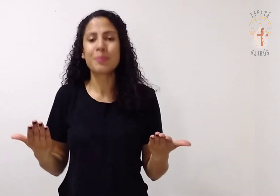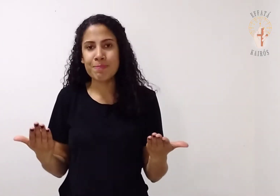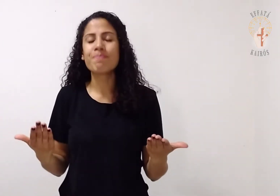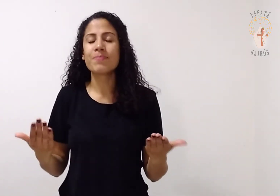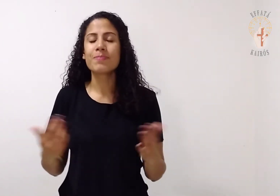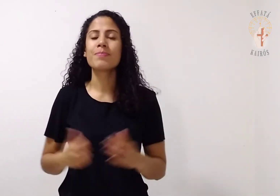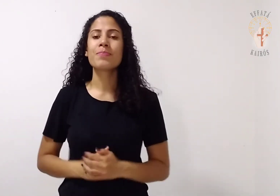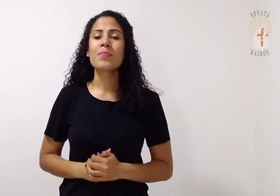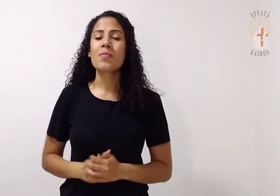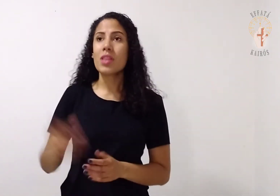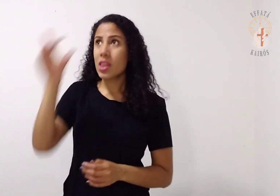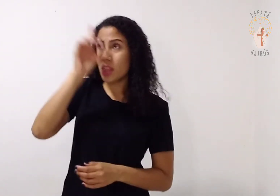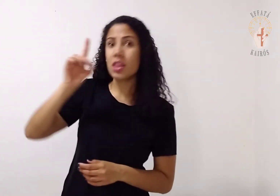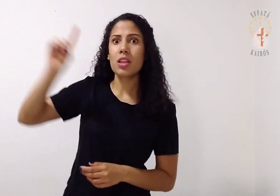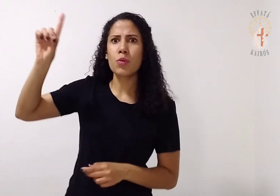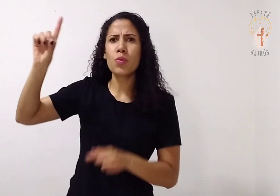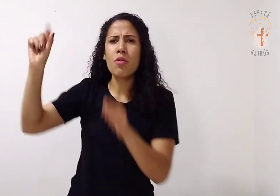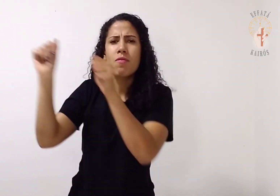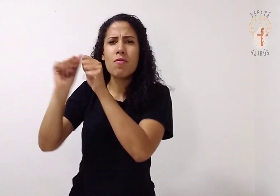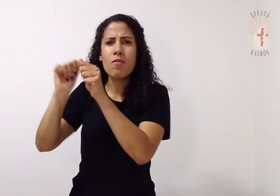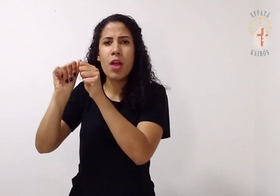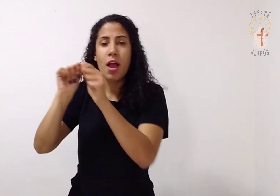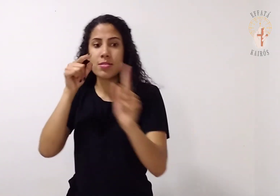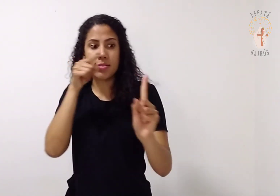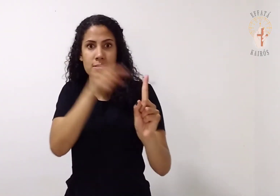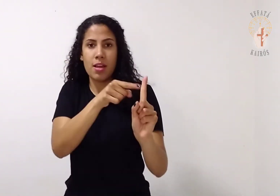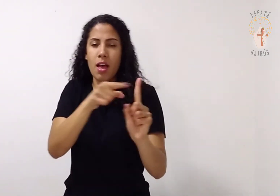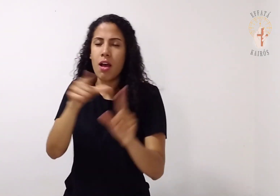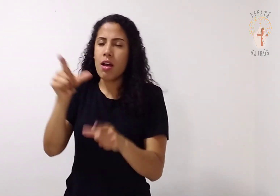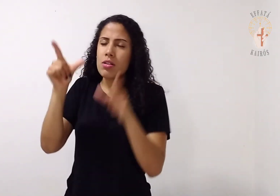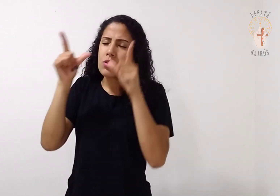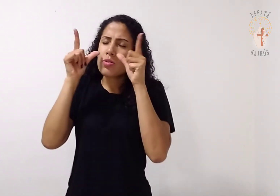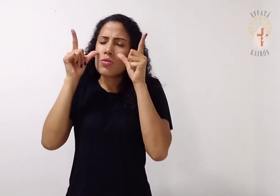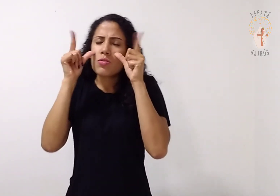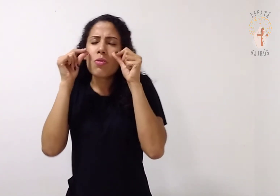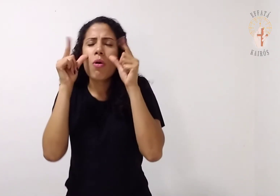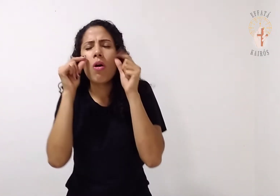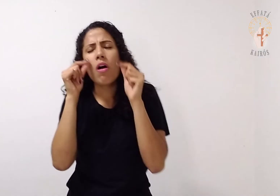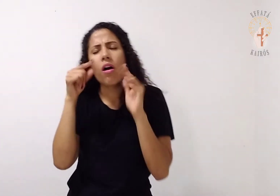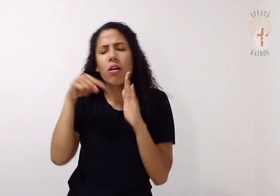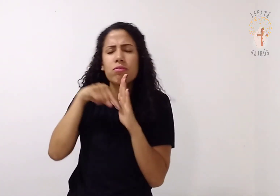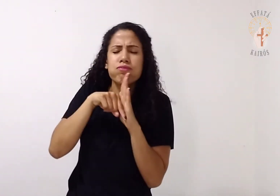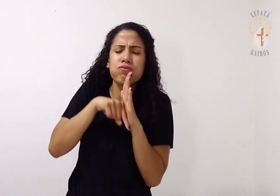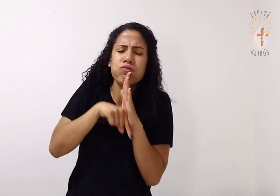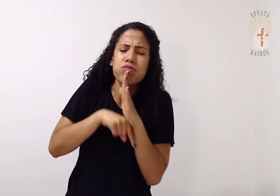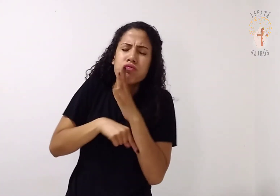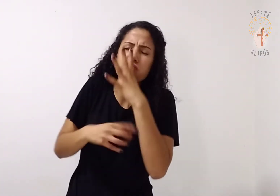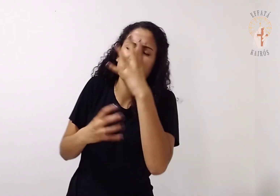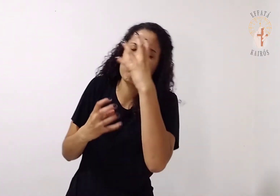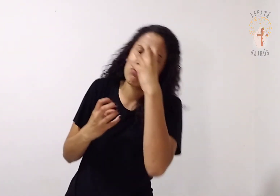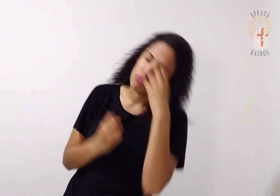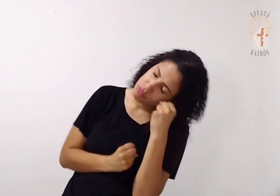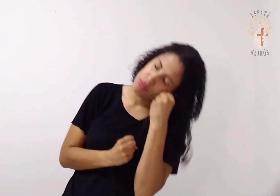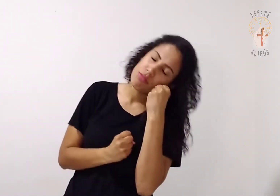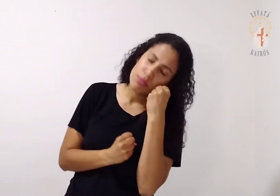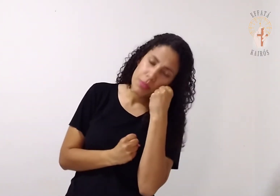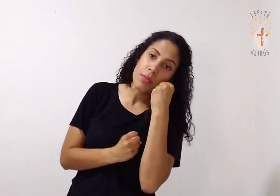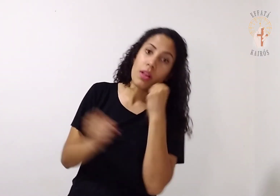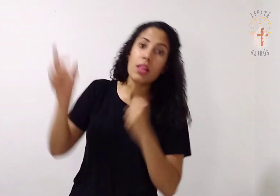Então o Senhor Deus fez cair um sono profundo sobre Adão. Quando este